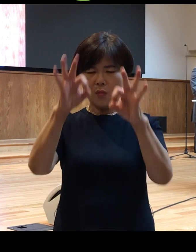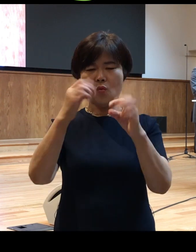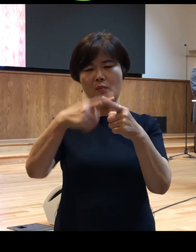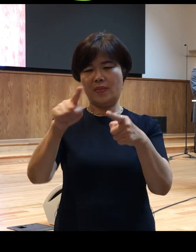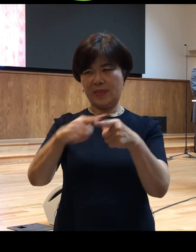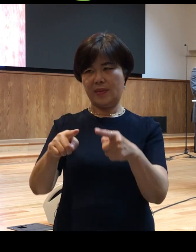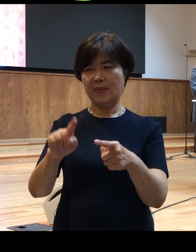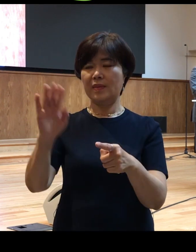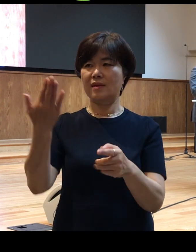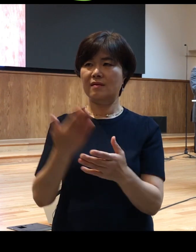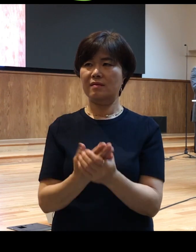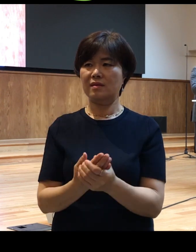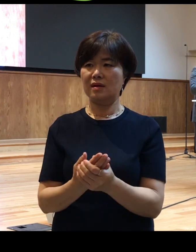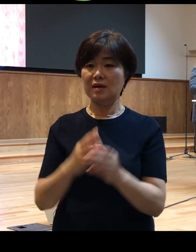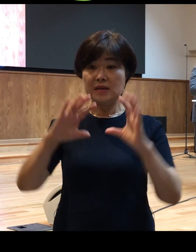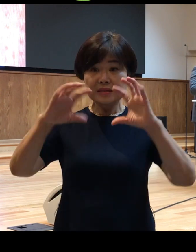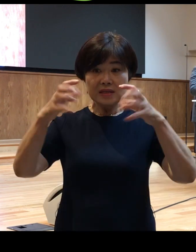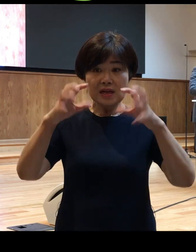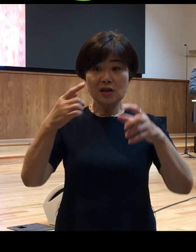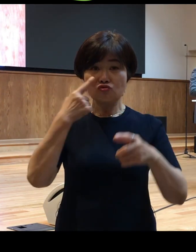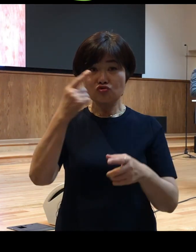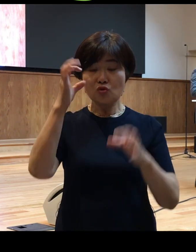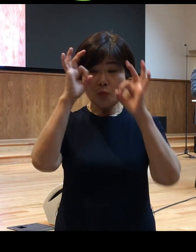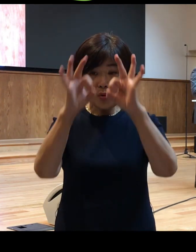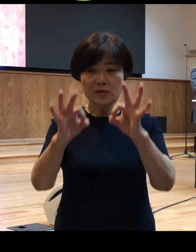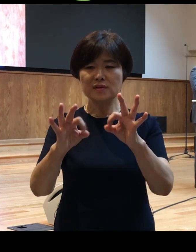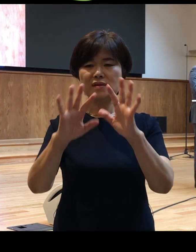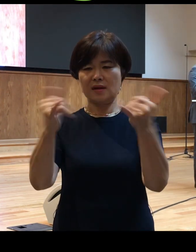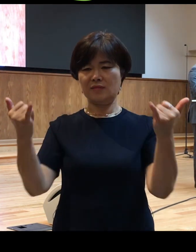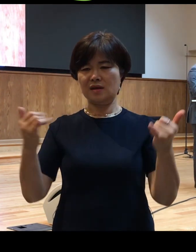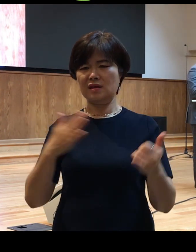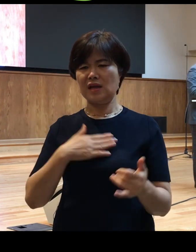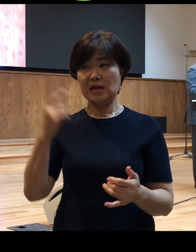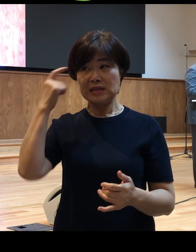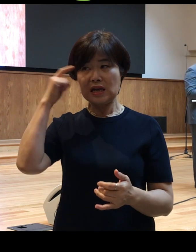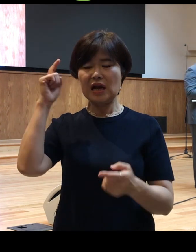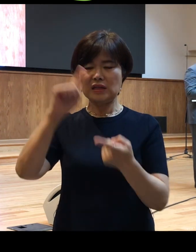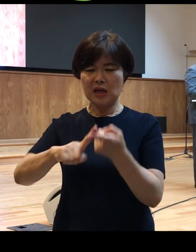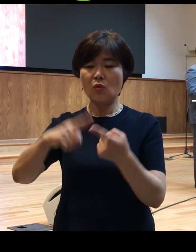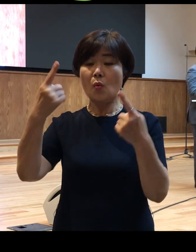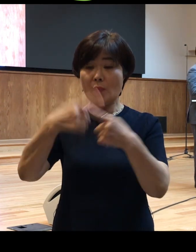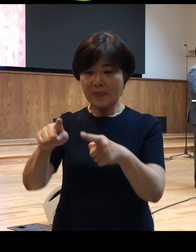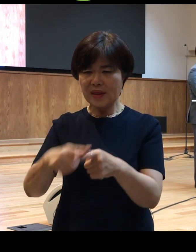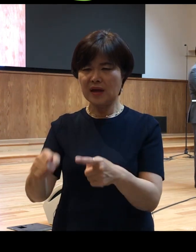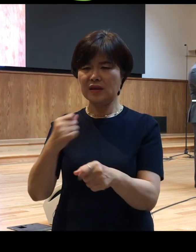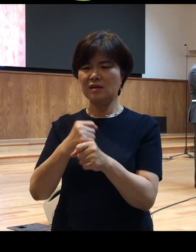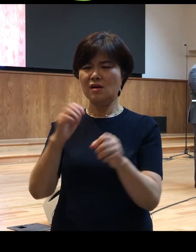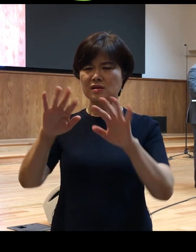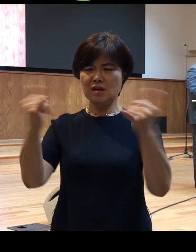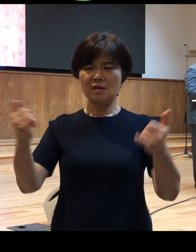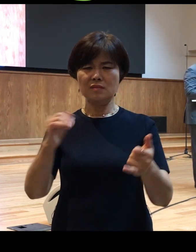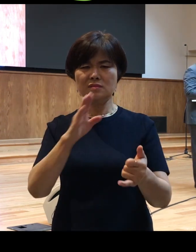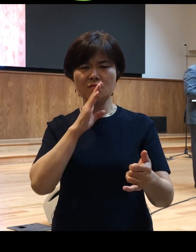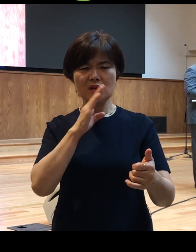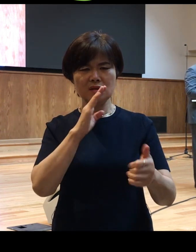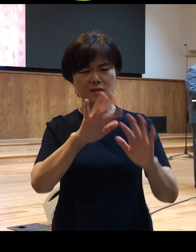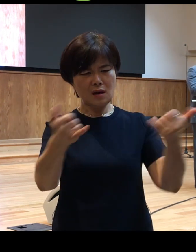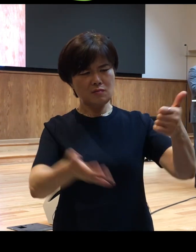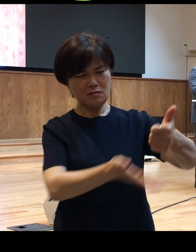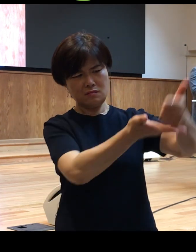그럼 세상의 눈으로 보는 사람들은요 내 생각대로 판단해서 때로는 사람을 추앙하기도 하고 사람을 비난하고